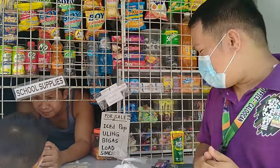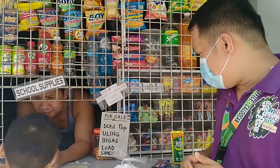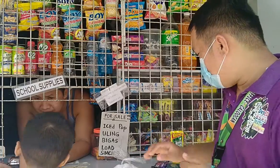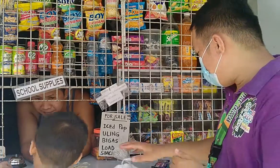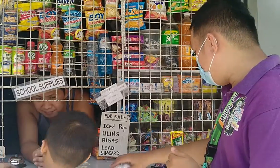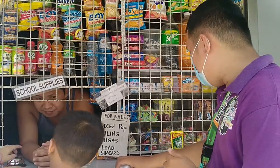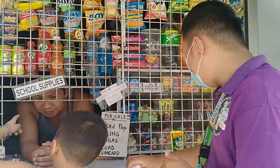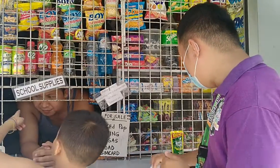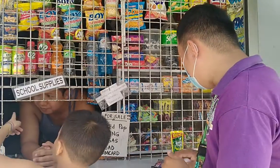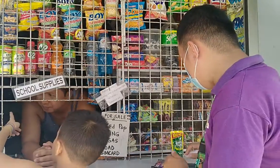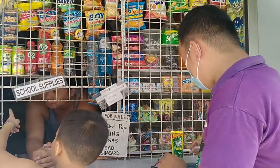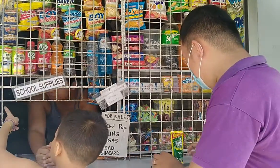At kanina,